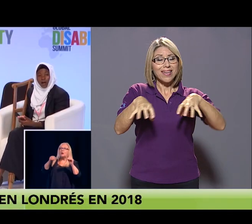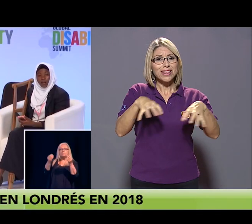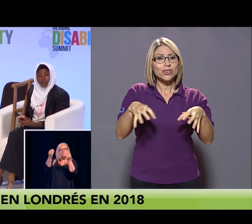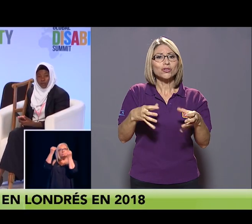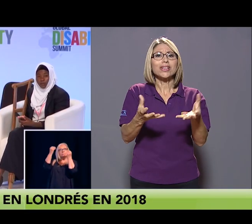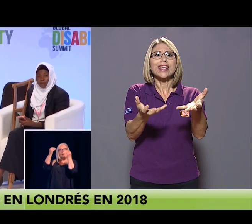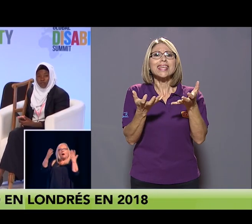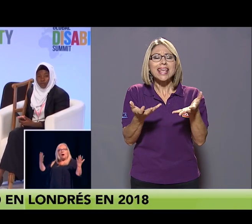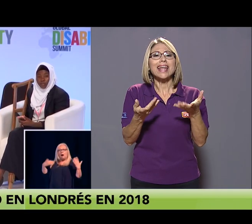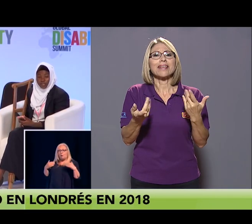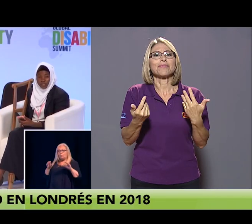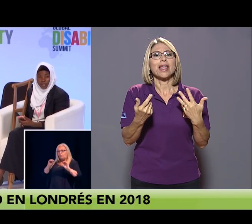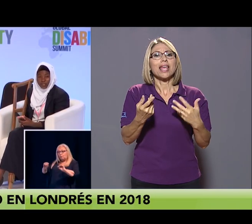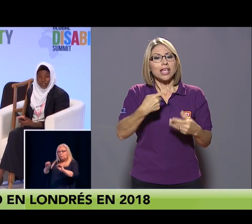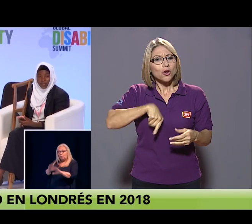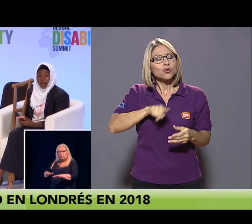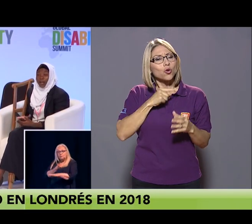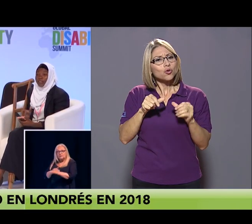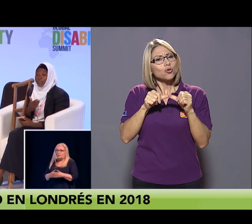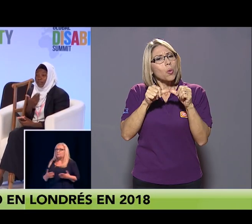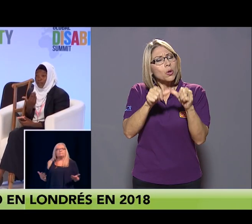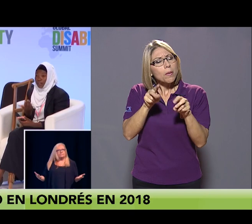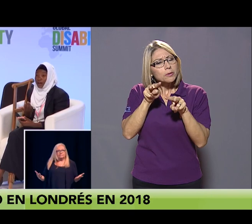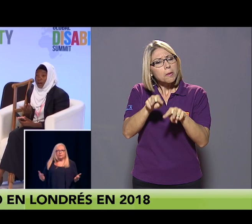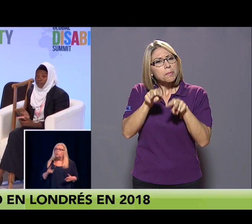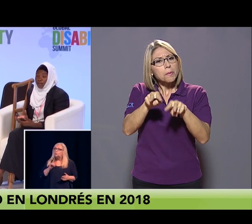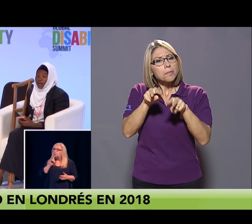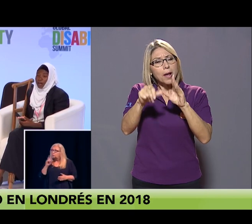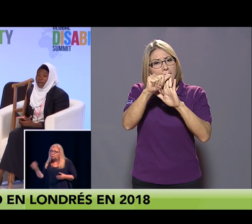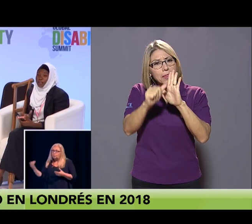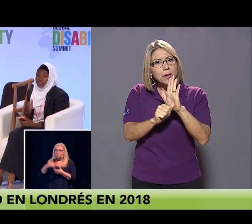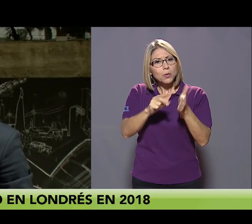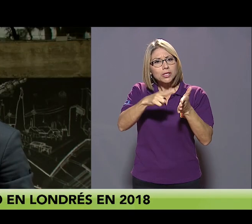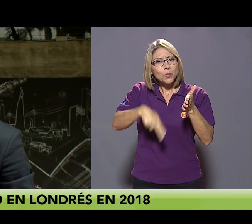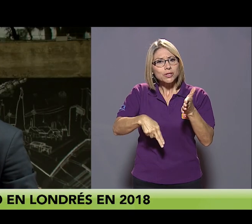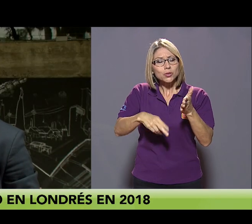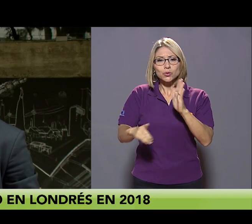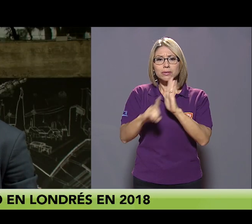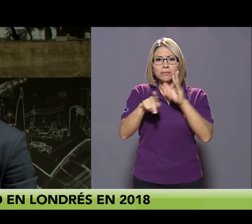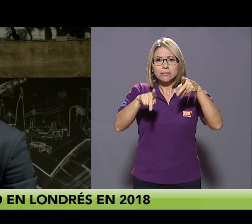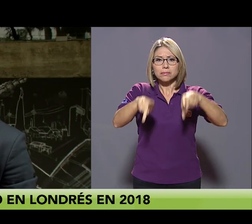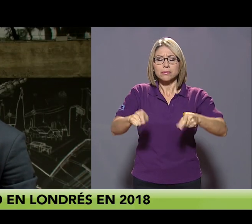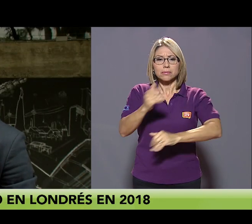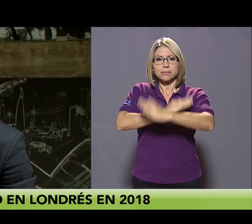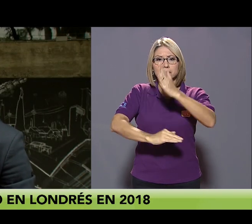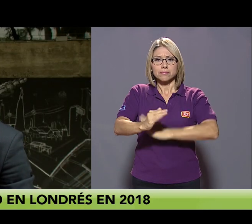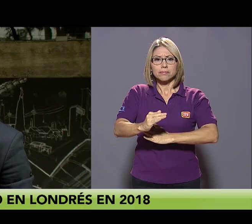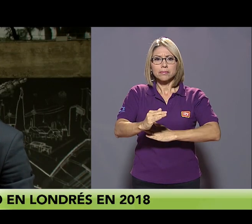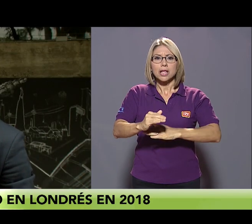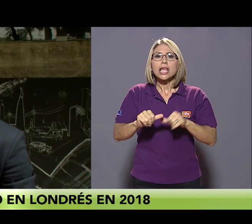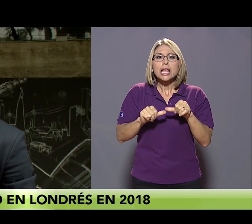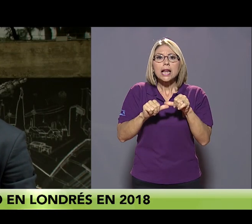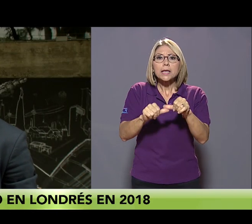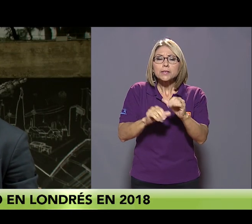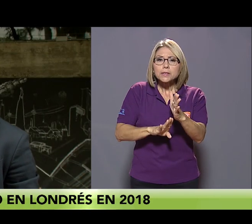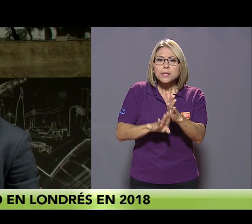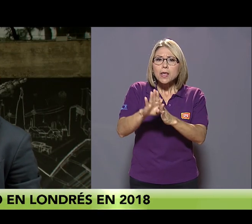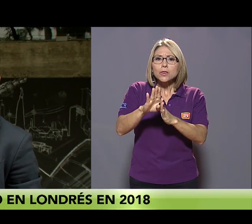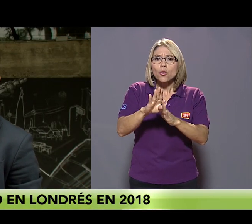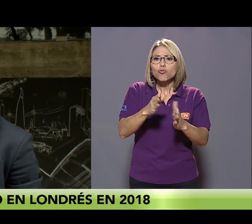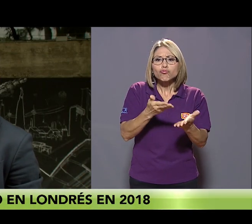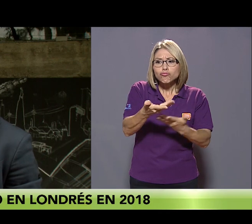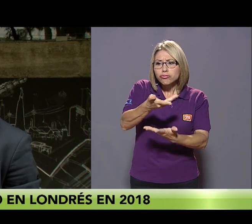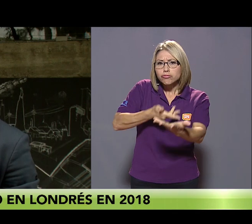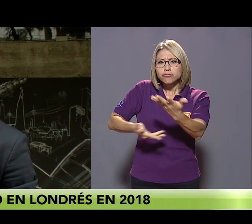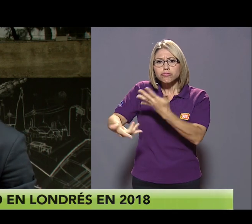seguir haciendo doble clic sobre los artículos de la convención sobre los derechos de las personas con discapacidad y poder seguir creciendo en intercambio de buenas prácticas